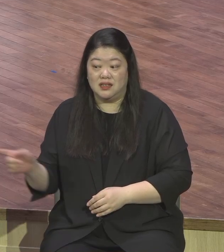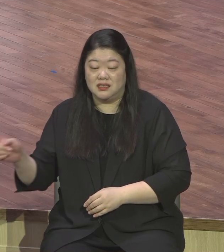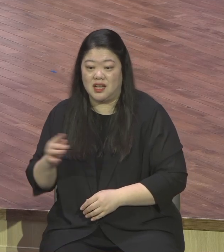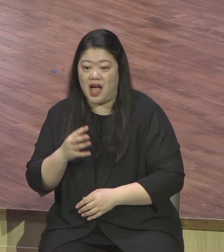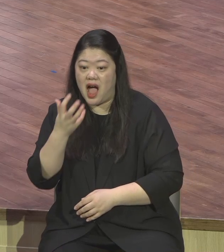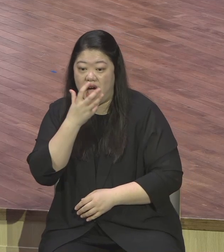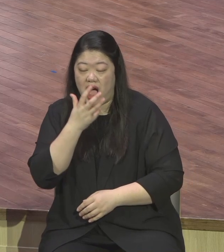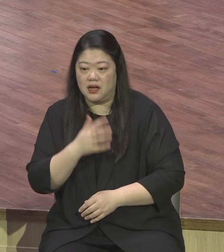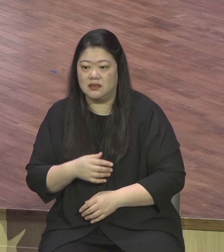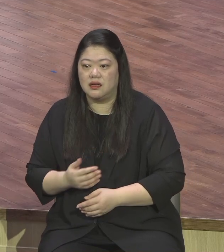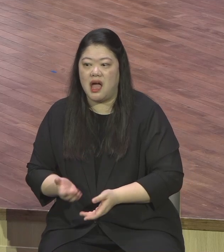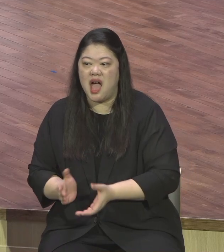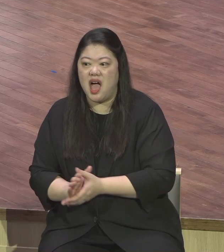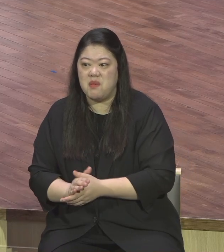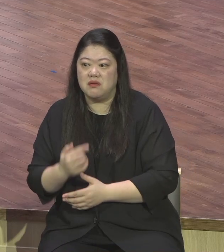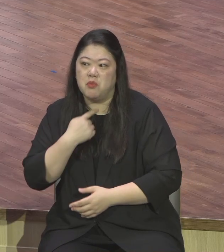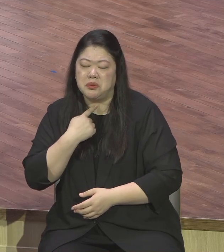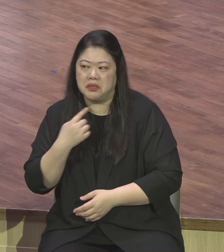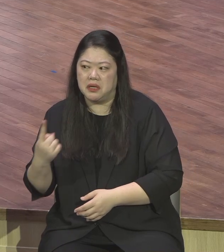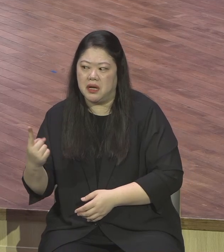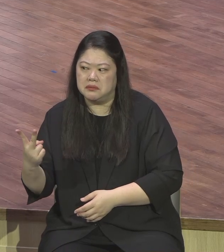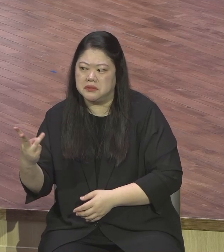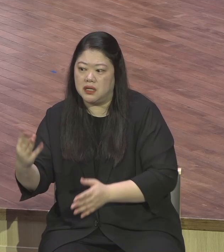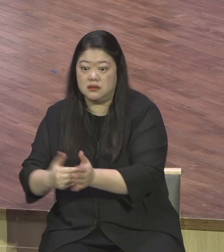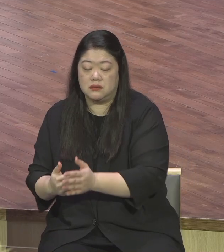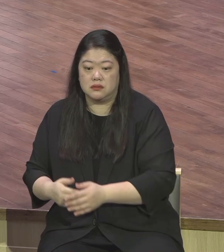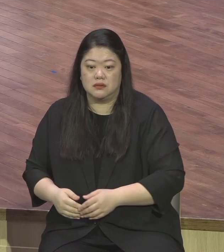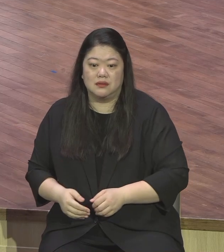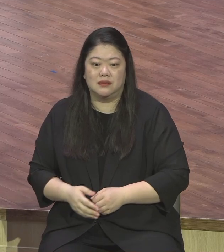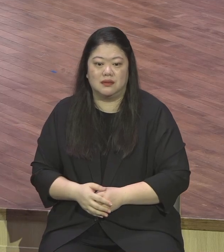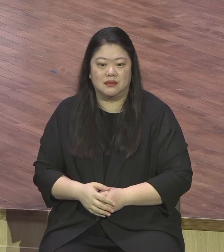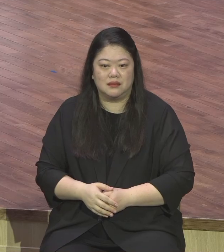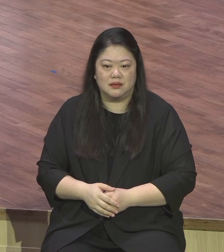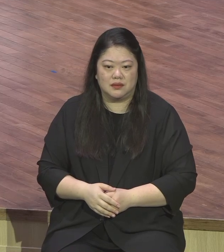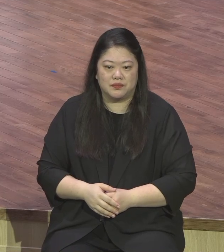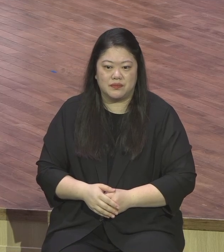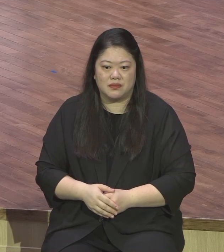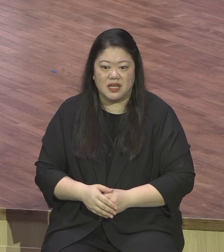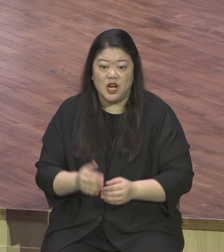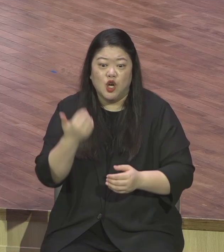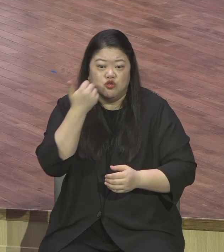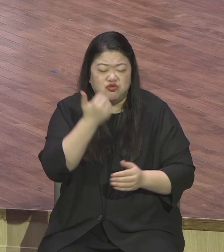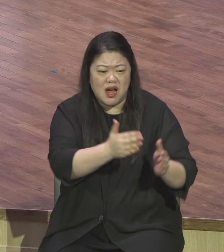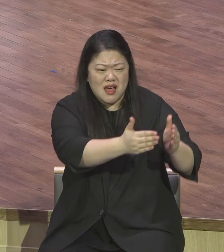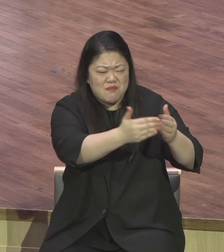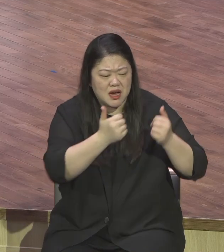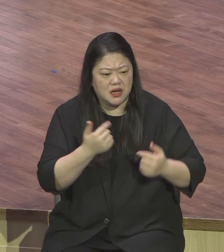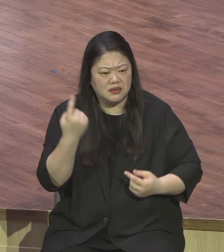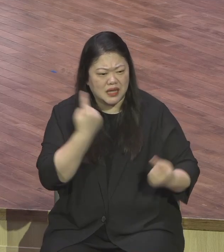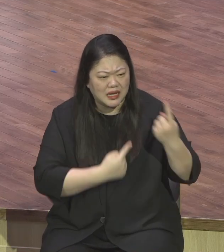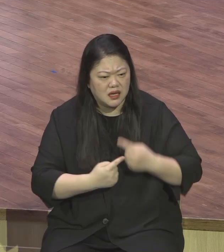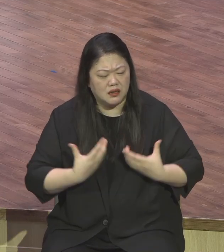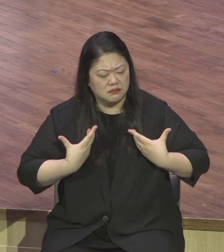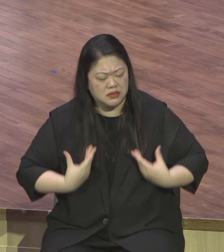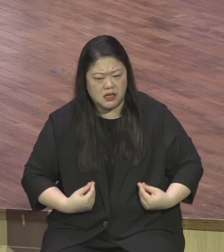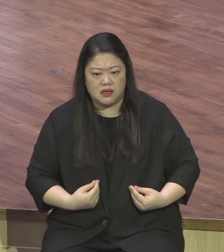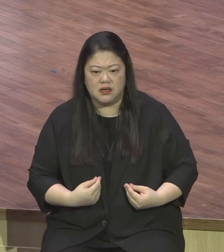사건 오면 본색 드러납니다 상처받고 상처 주고 삐치고 시험 들고 낙심하고 불평하고 엄마하고 다 반났습니다 다 반났습니다 다